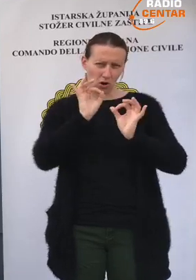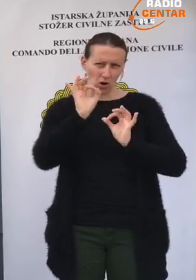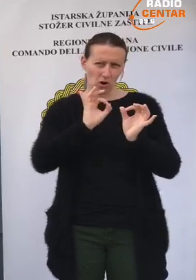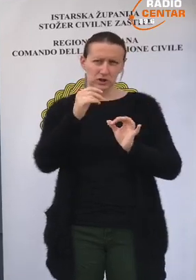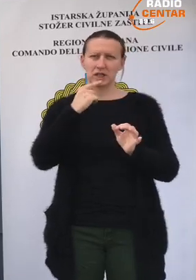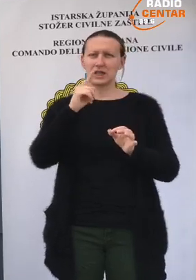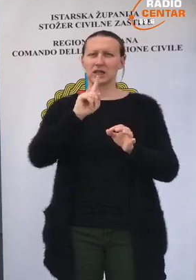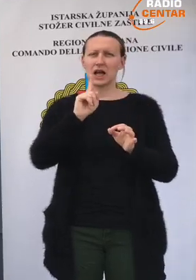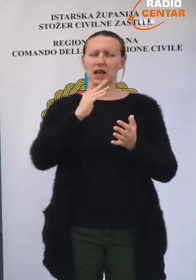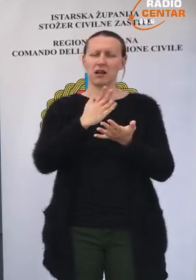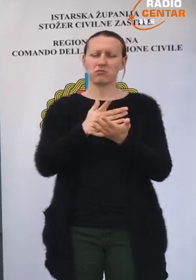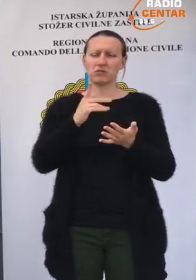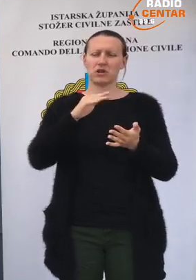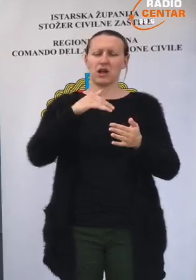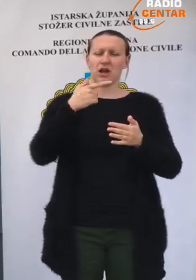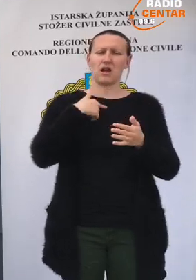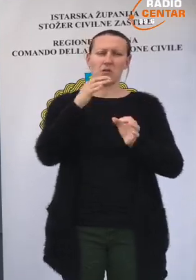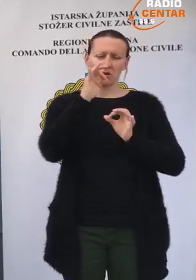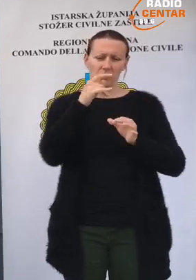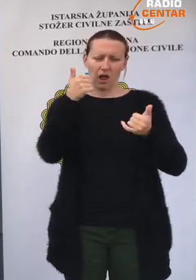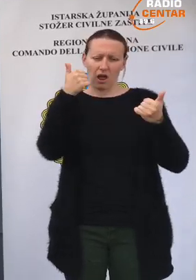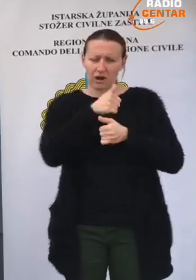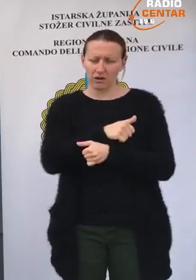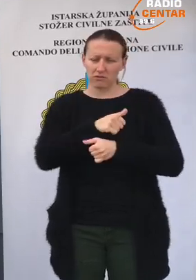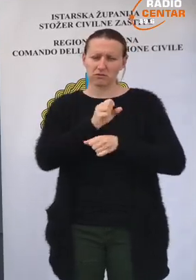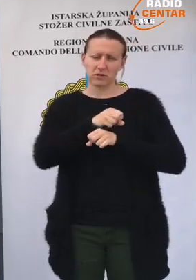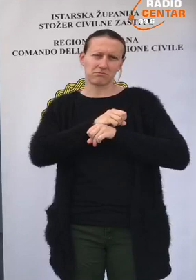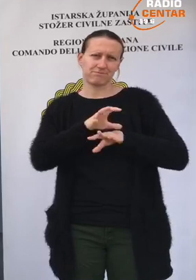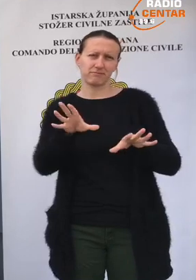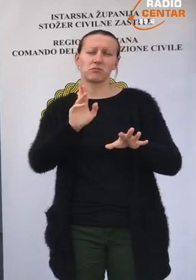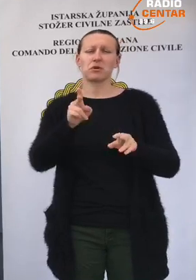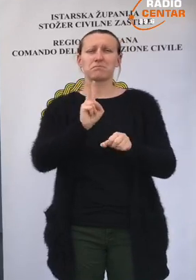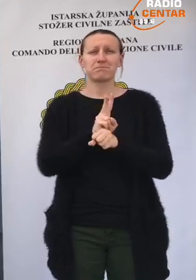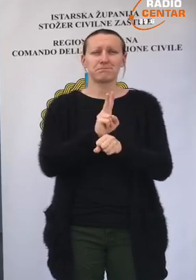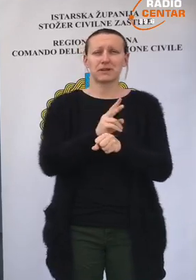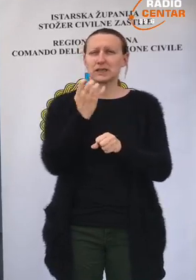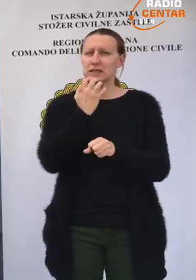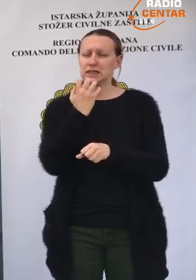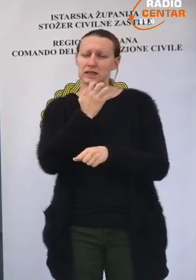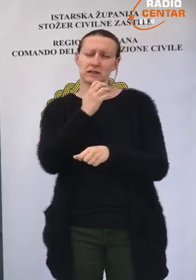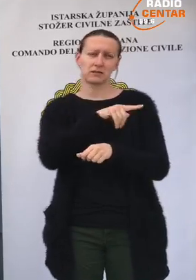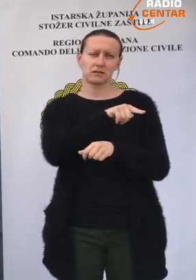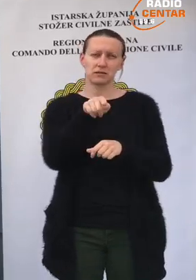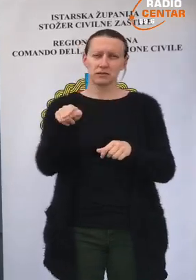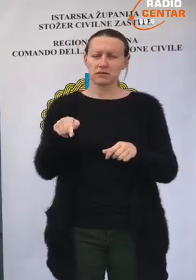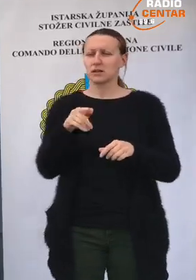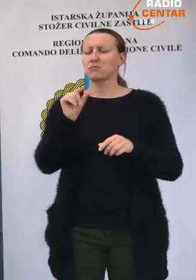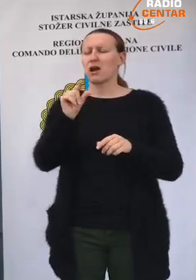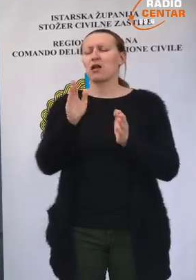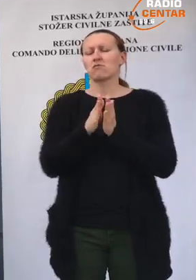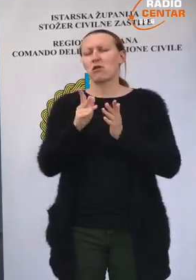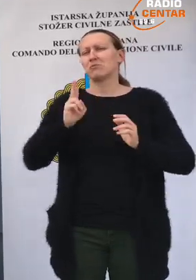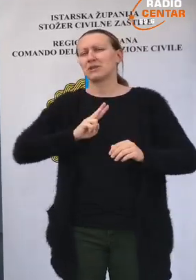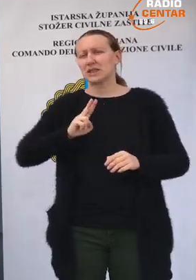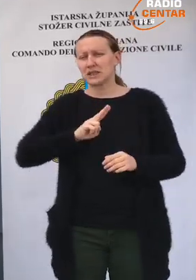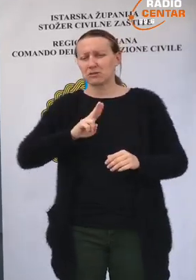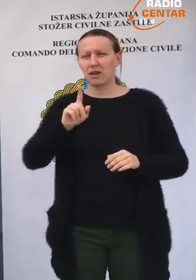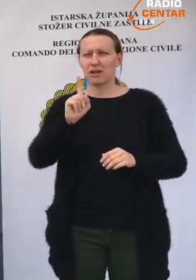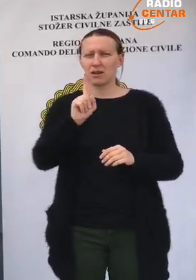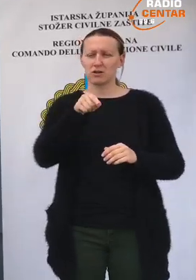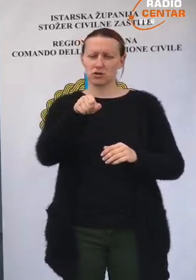i da si ne naudimo nakon određenog vremena. Zato smo vrlo oprezni, zato molim građane Istre, još malo strpljenja.